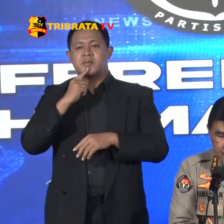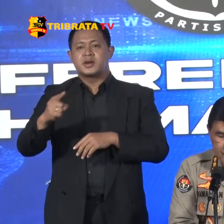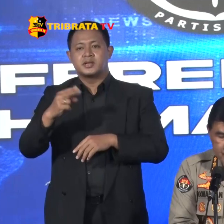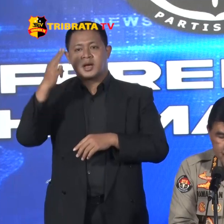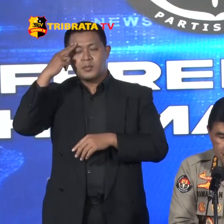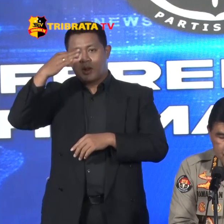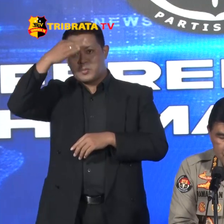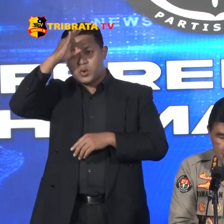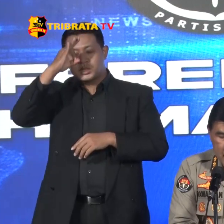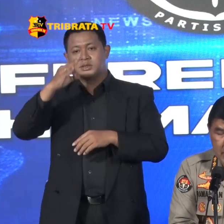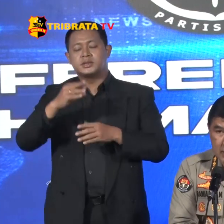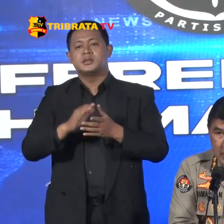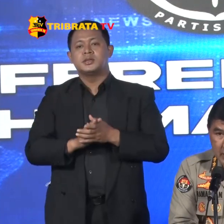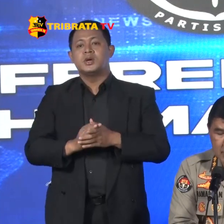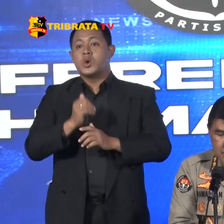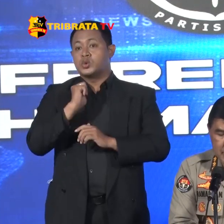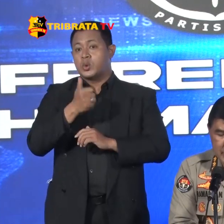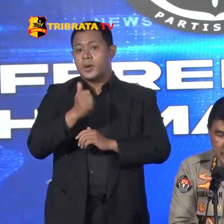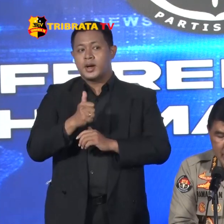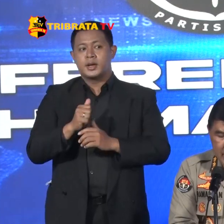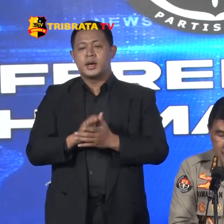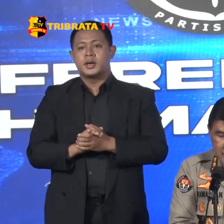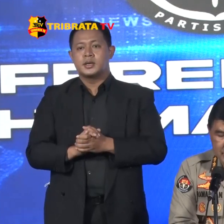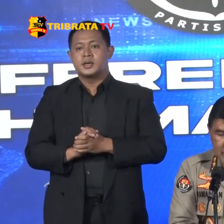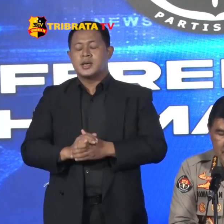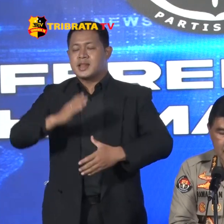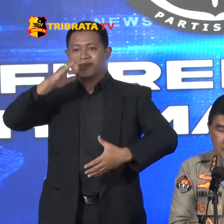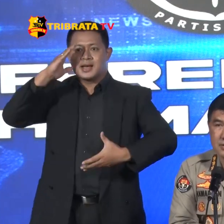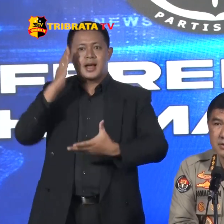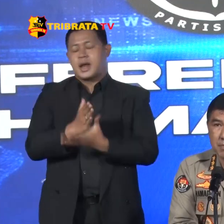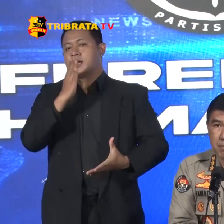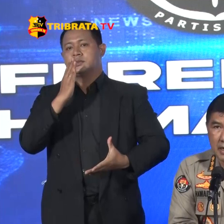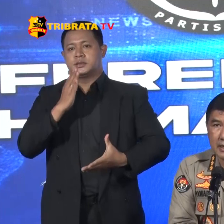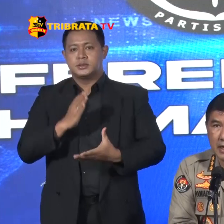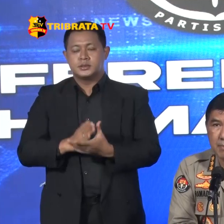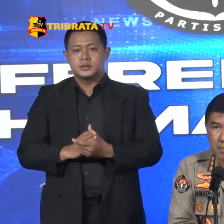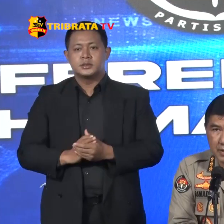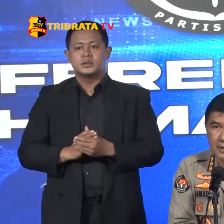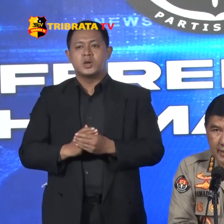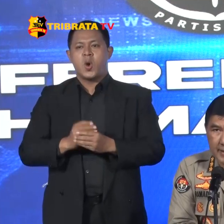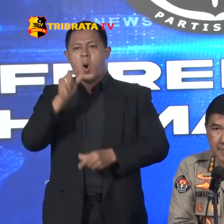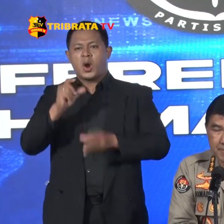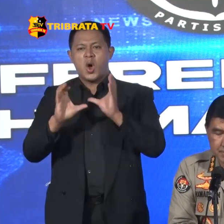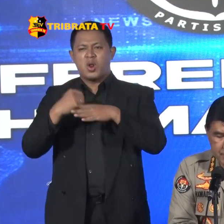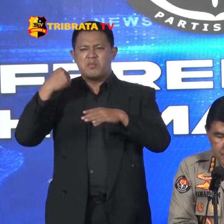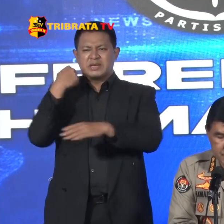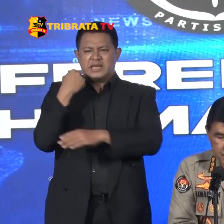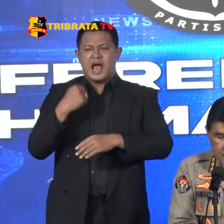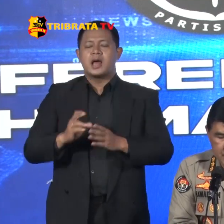Agar menindak secara tegas para Mafia Tanah